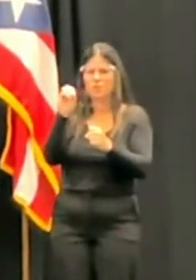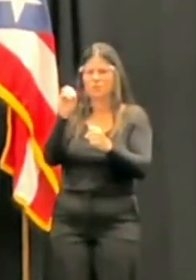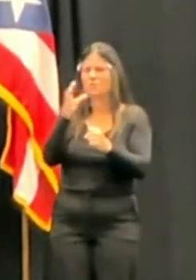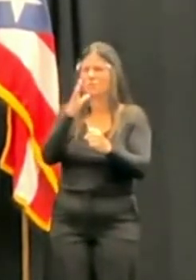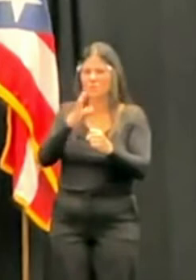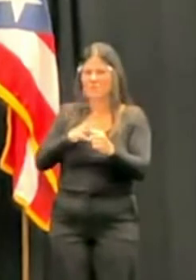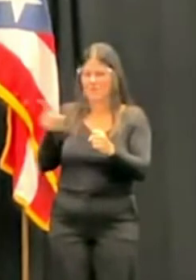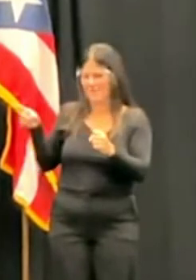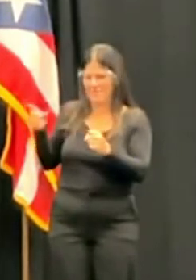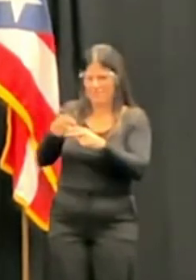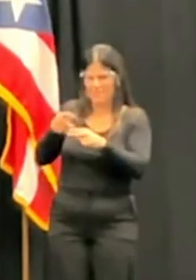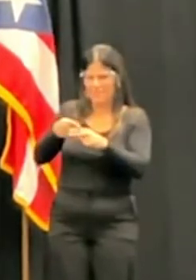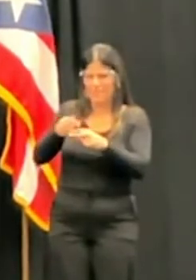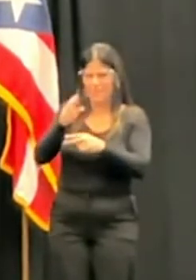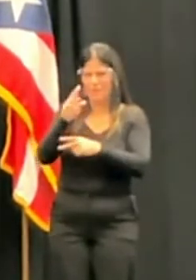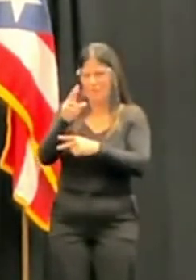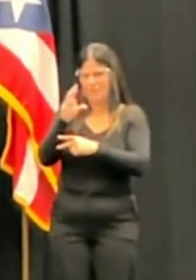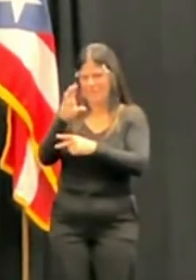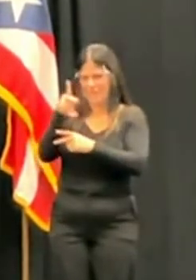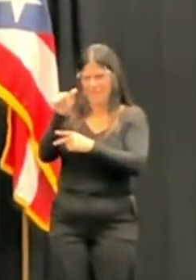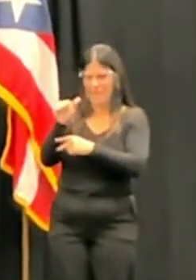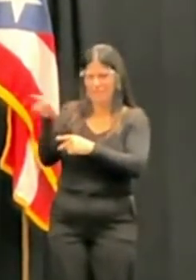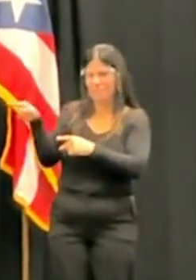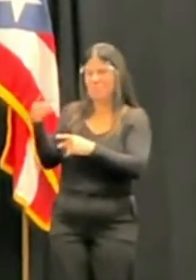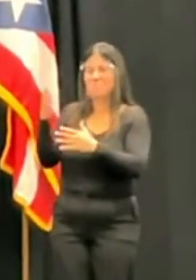ideas diferentes en algunas cosas.